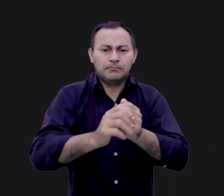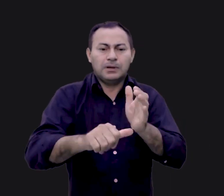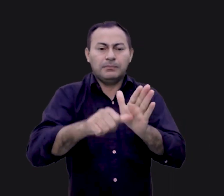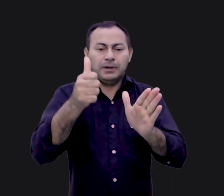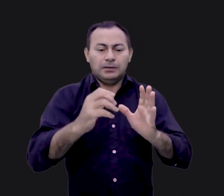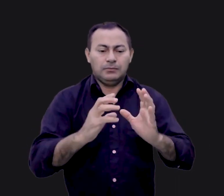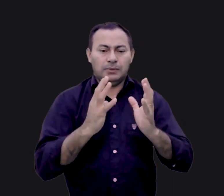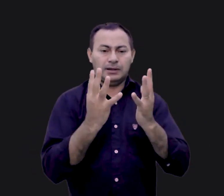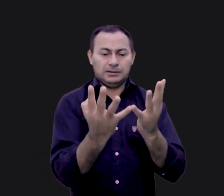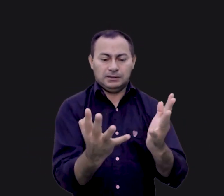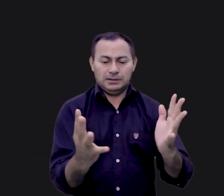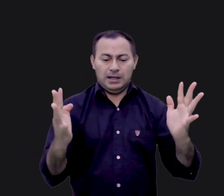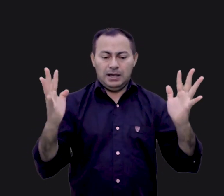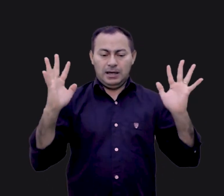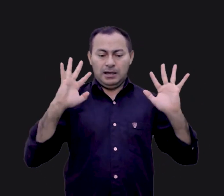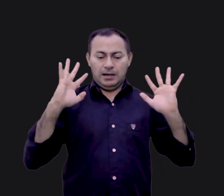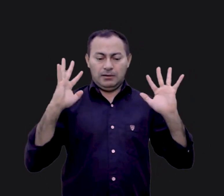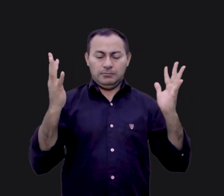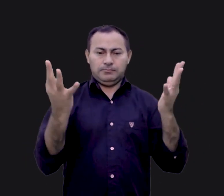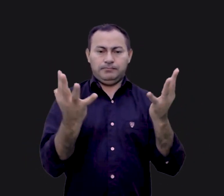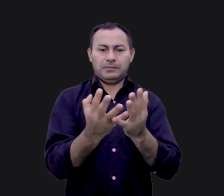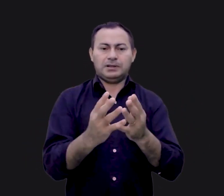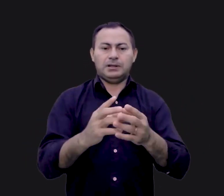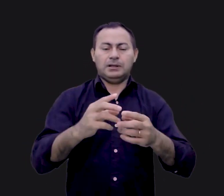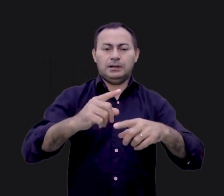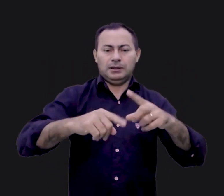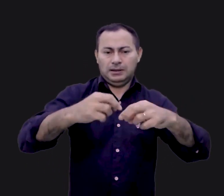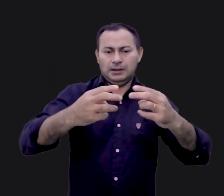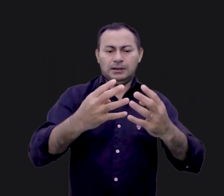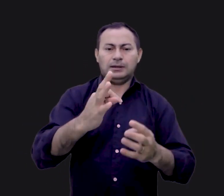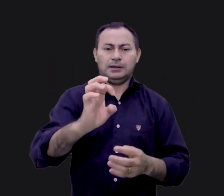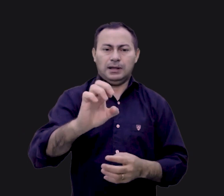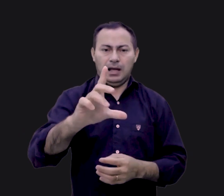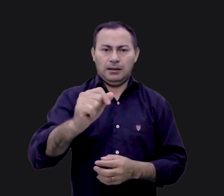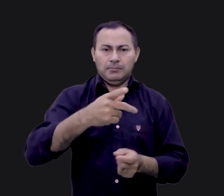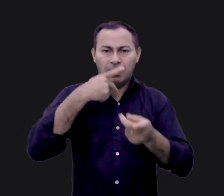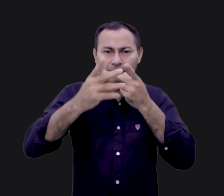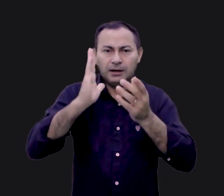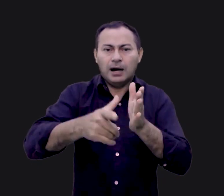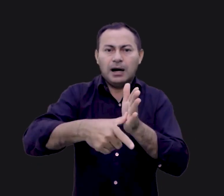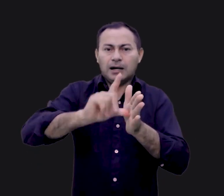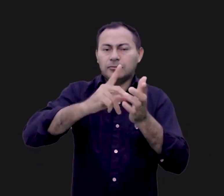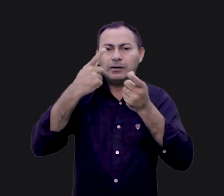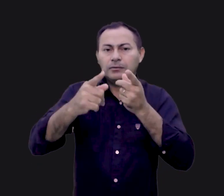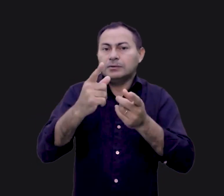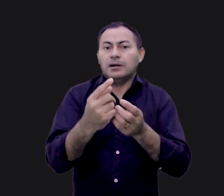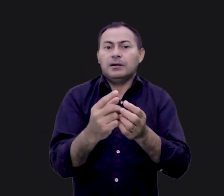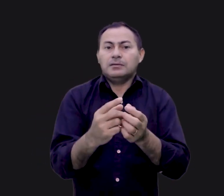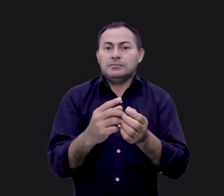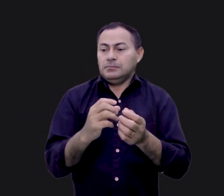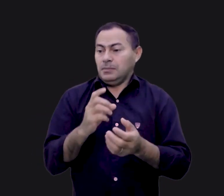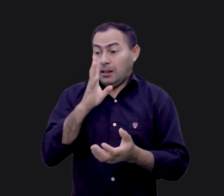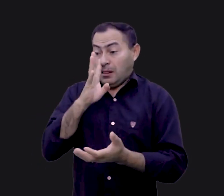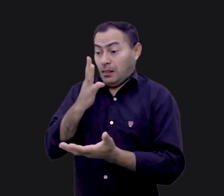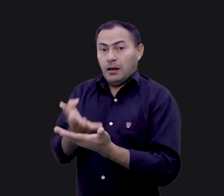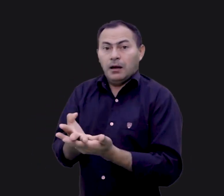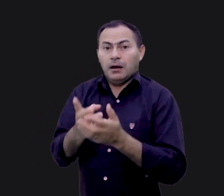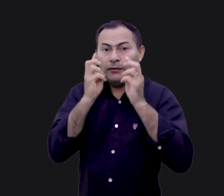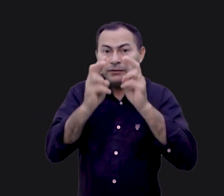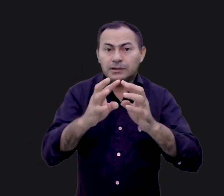cerca em sua volta. Isso se assemelha a uma cerca de tela que conhecemos. Como eu já disse antes, você não ficaria muito impressionado se visse essa